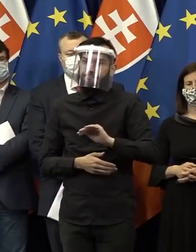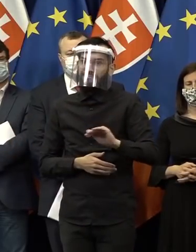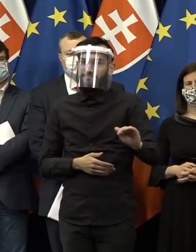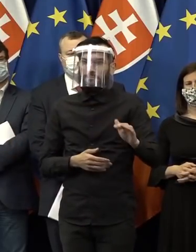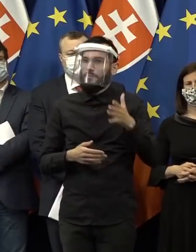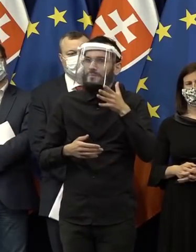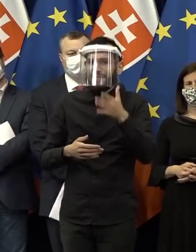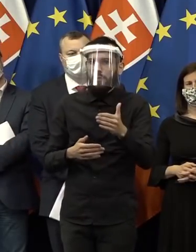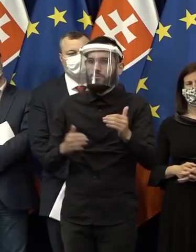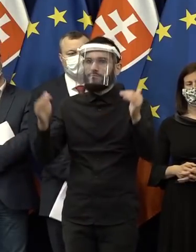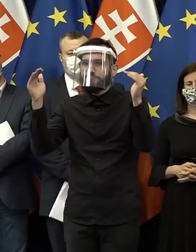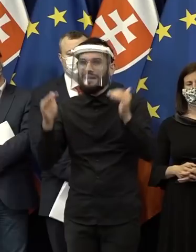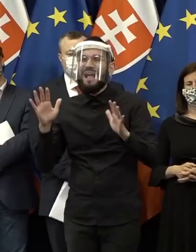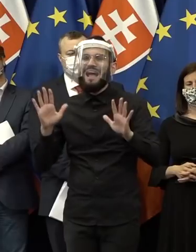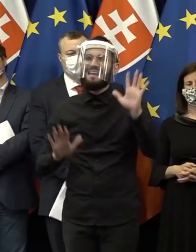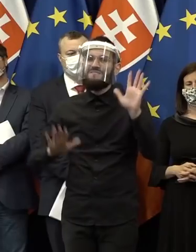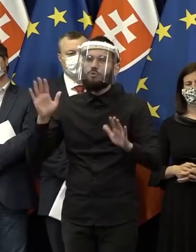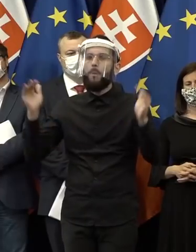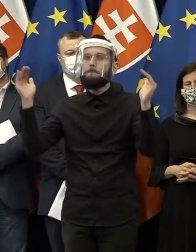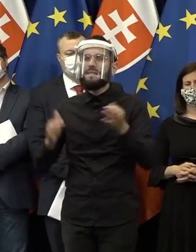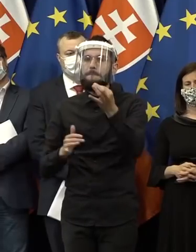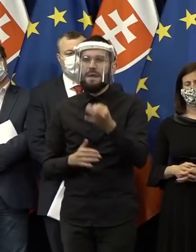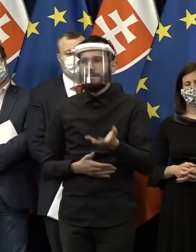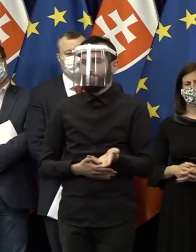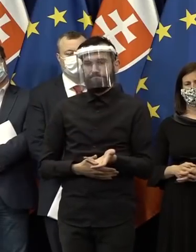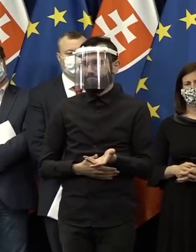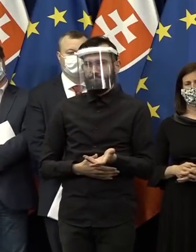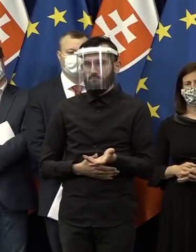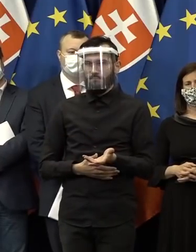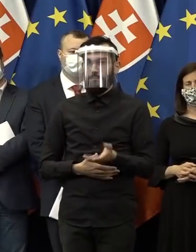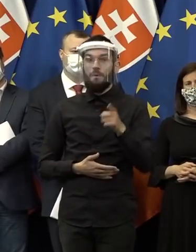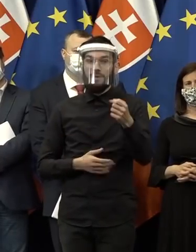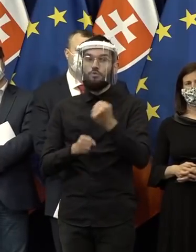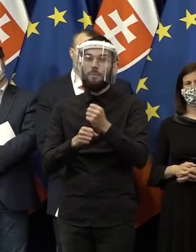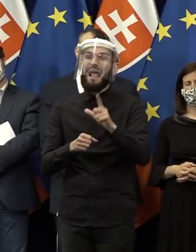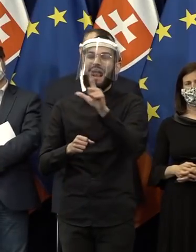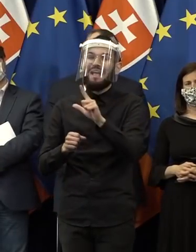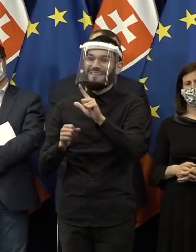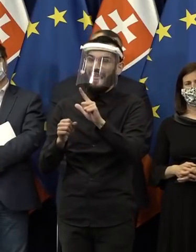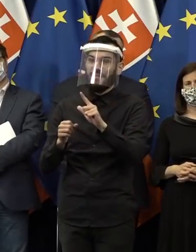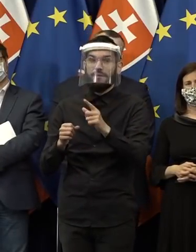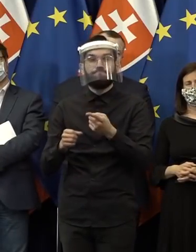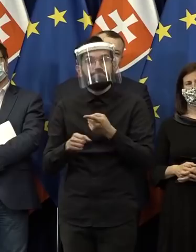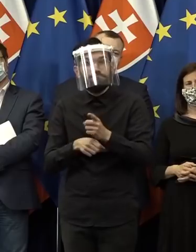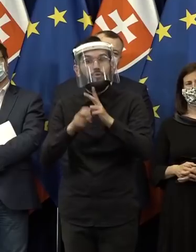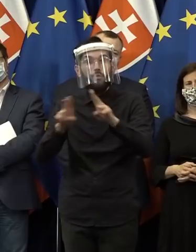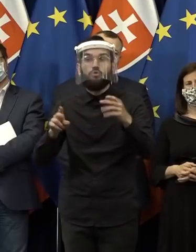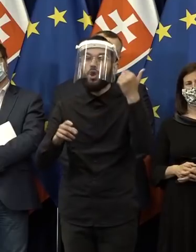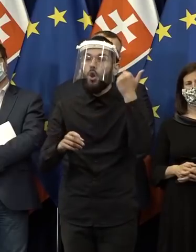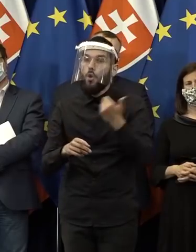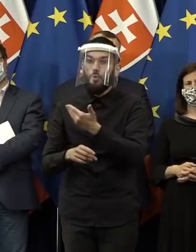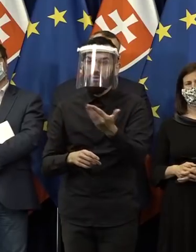nebude znižené kvora pri referende, ale zabezpečili sme náhradu a to je legislatívna iniciatíva občanom.